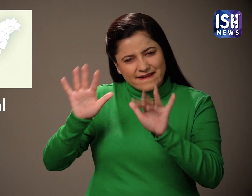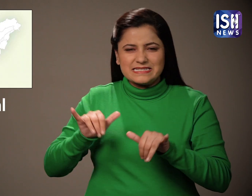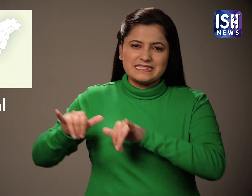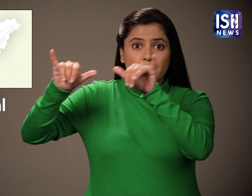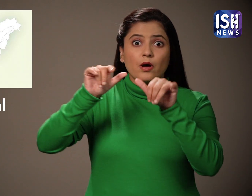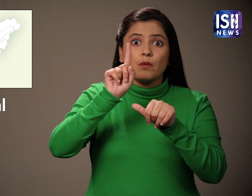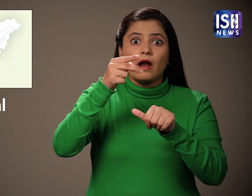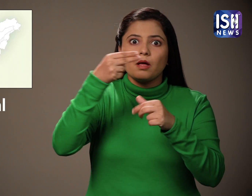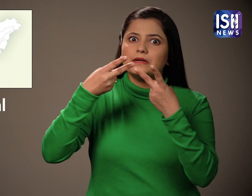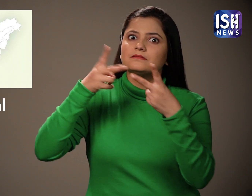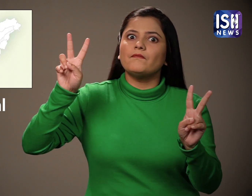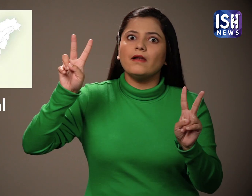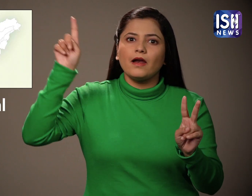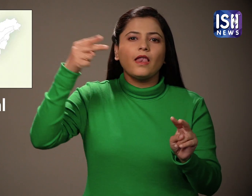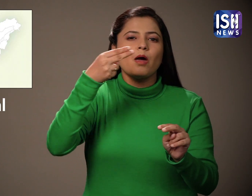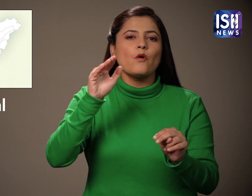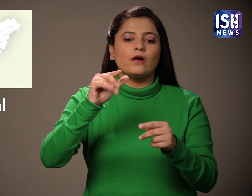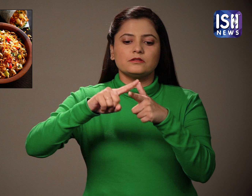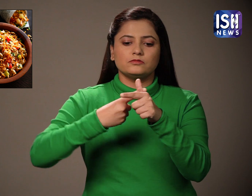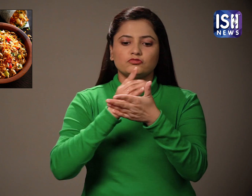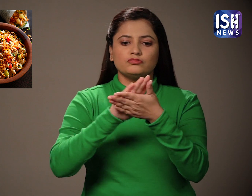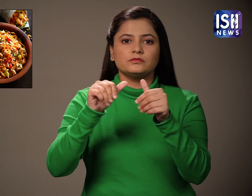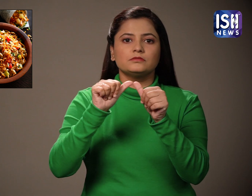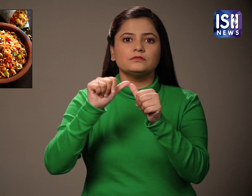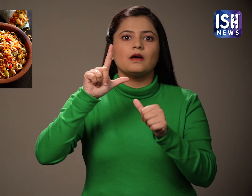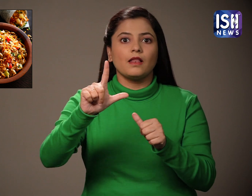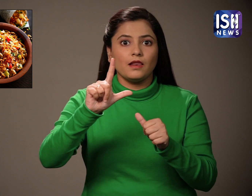जाल मूरी कहा जाता है